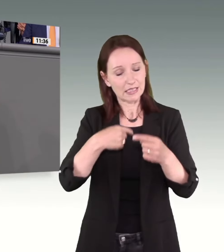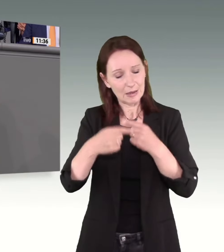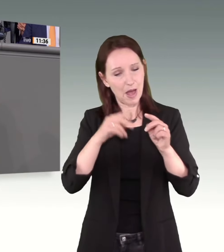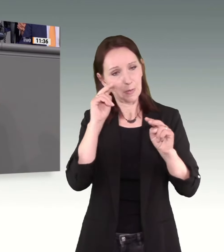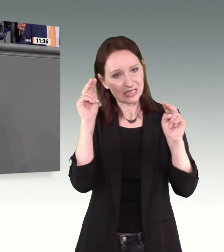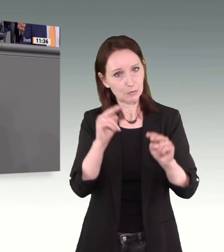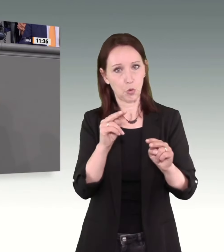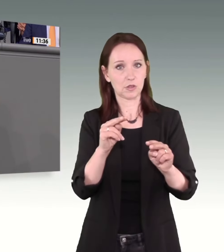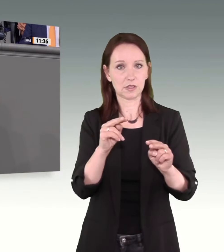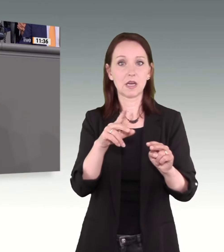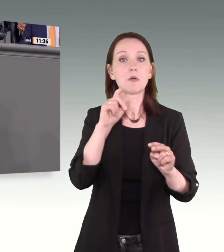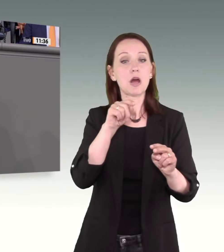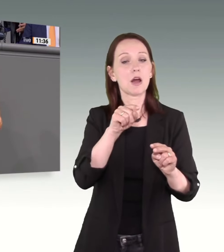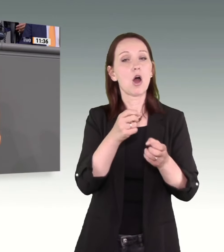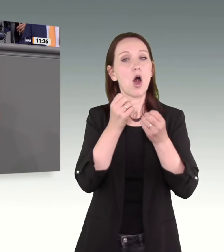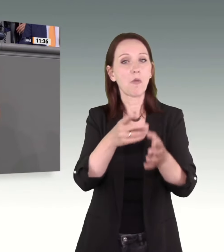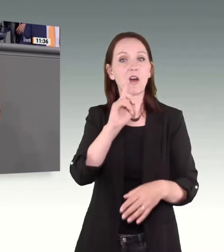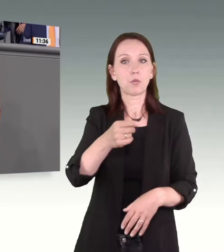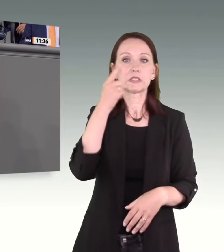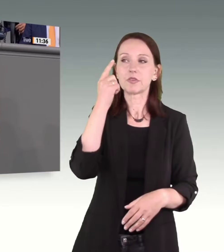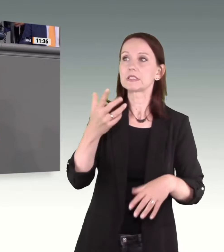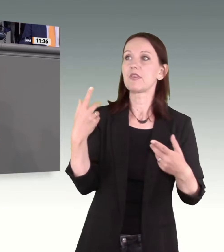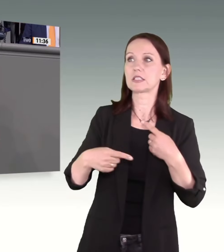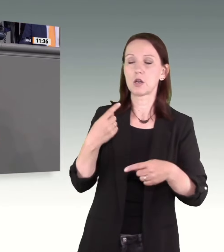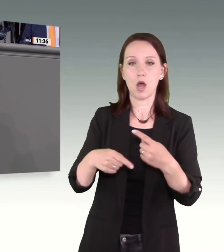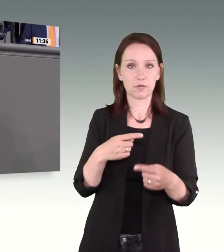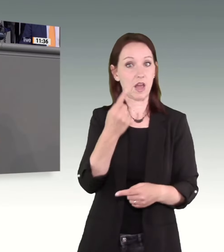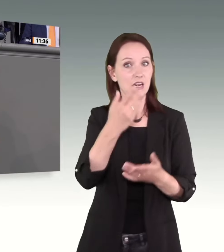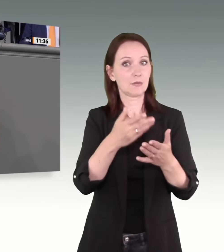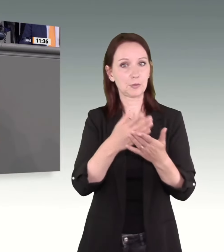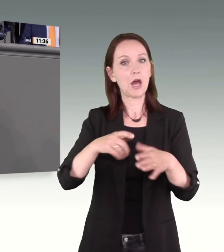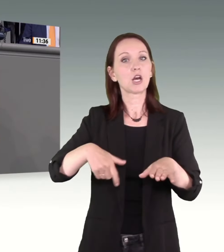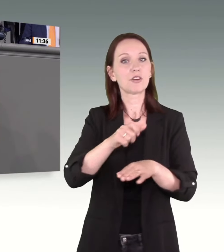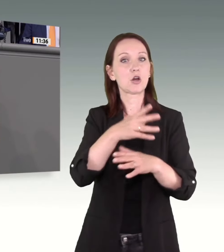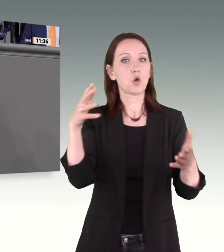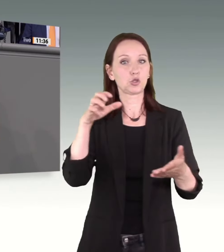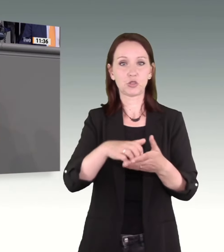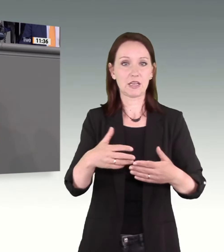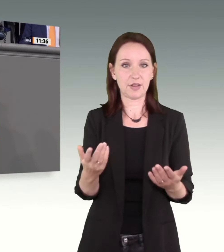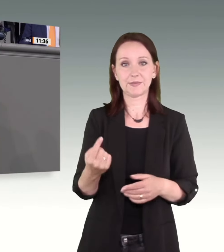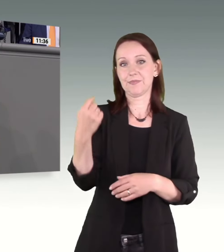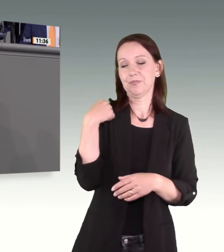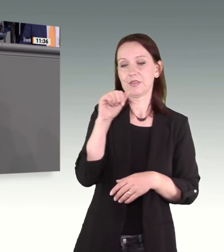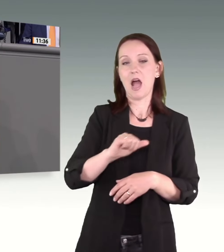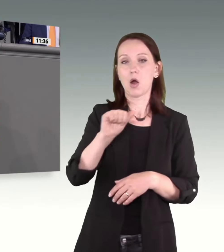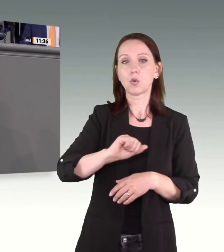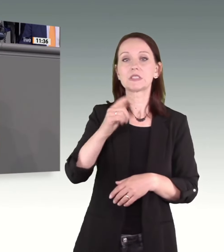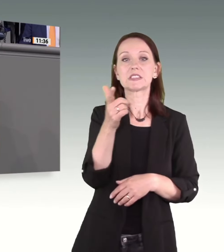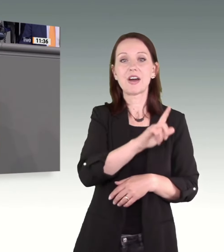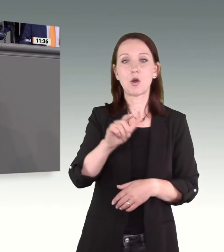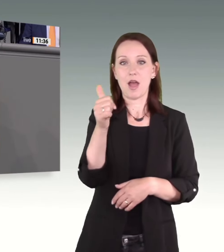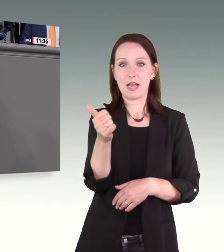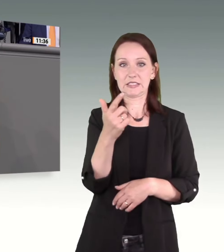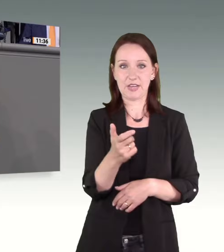gehört auch, dass Sie überhaupt wissen, was passiert. Einfacher Sachverhalt aus einer nordrhein-westfälischen Großstadt. Im August 2021 wird Mitarbeiter